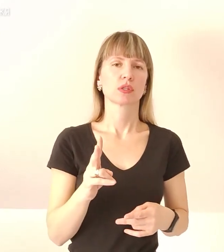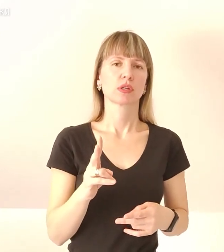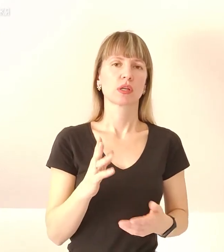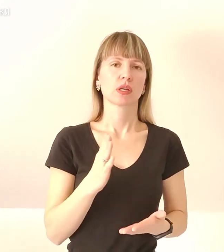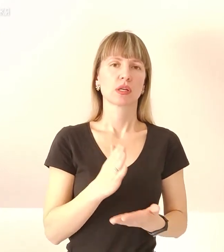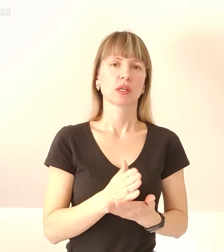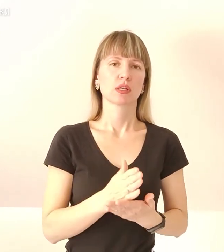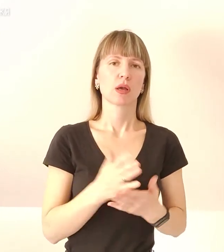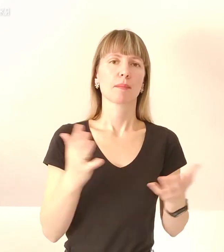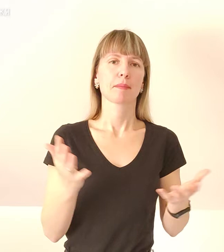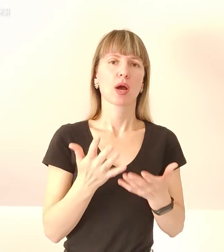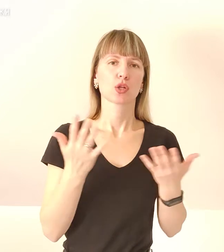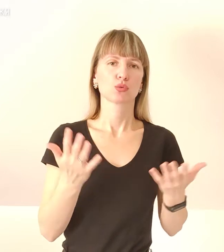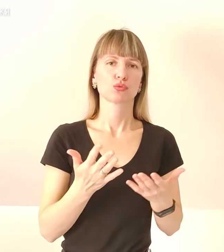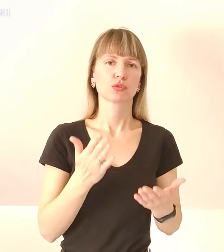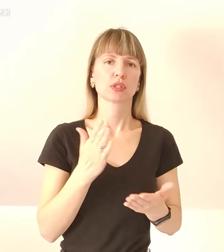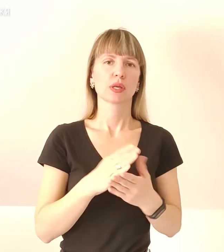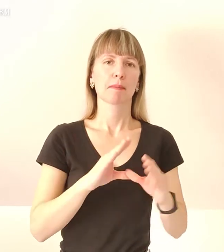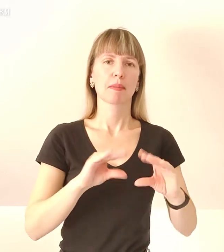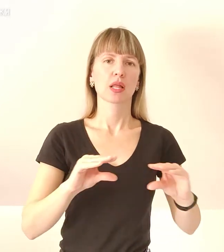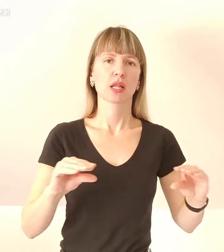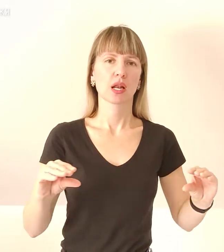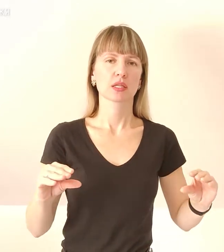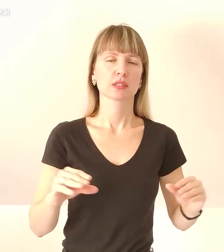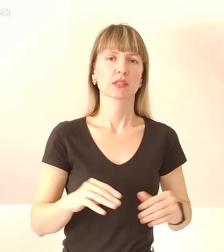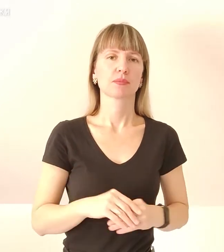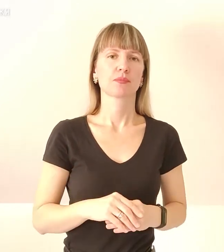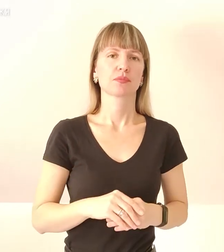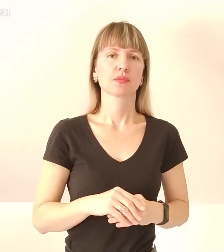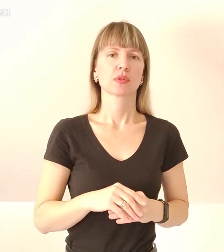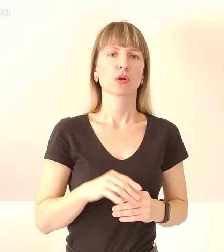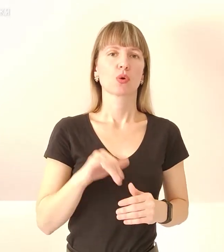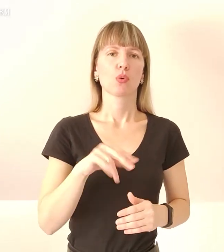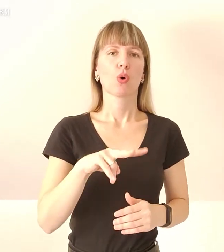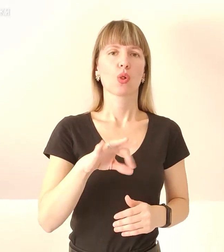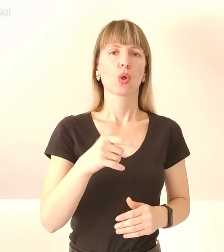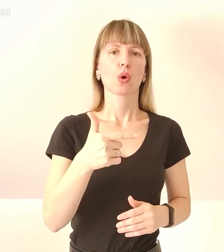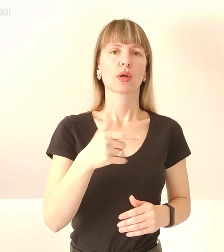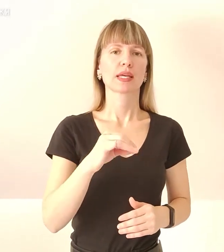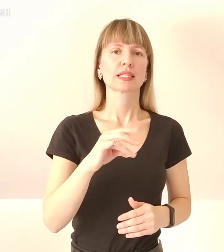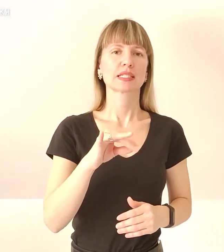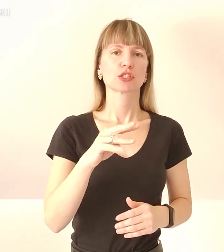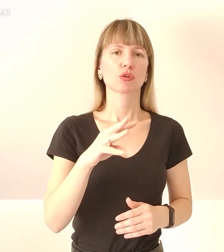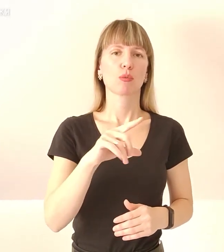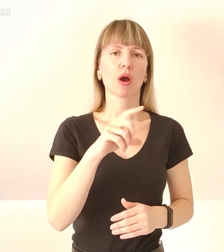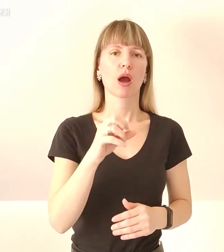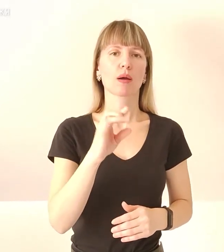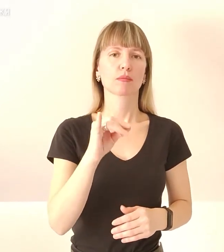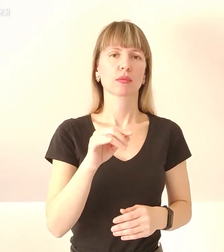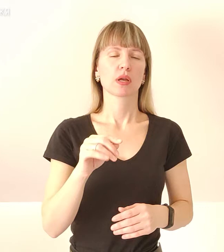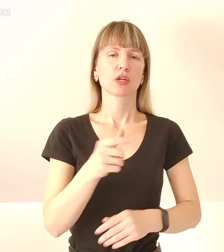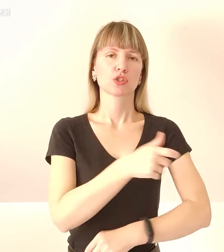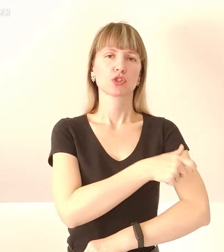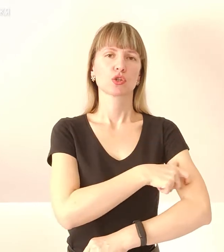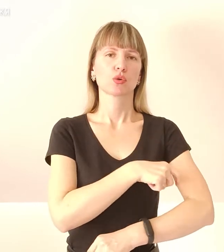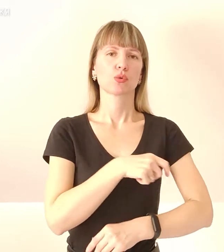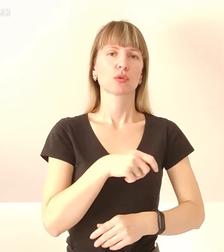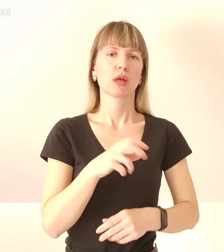подружки, матраси. У логістичному хамі також чергують медики Запорізького регіонального протипохливного